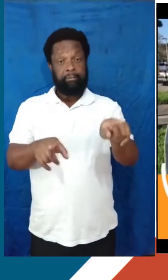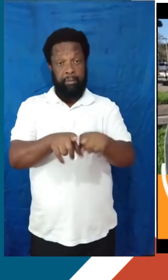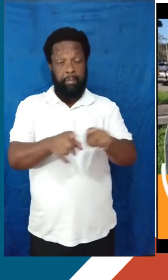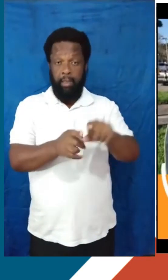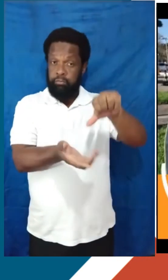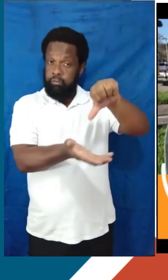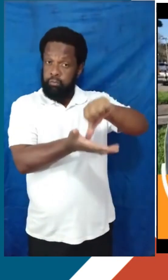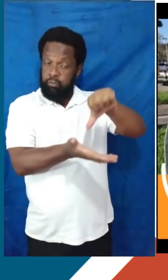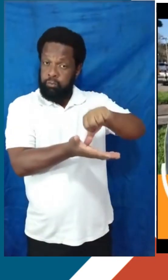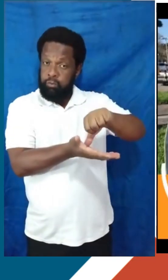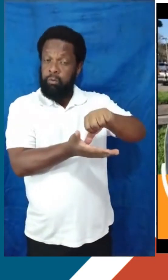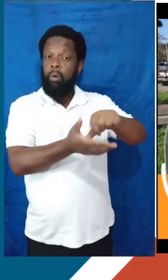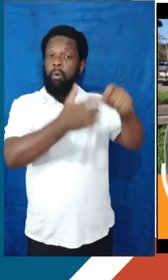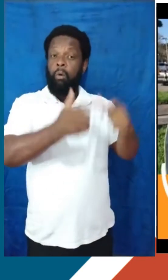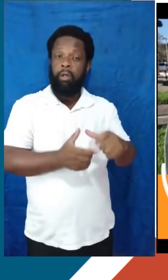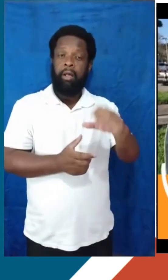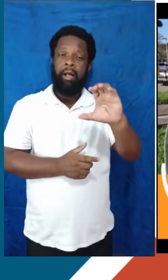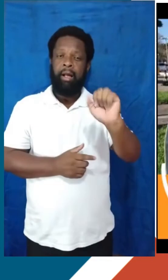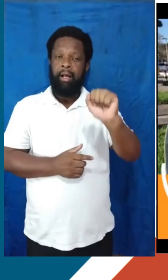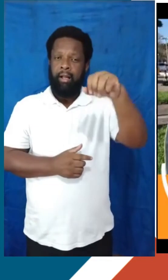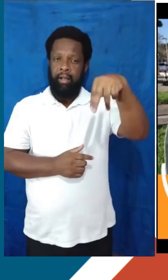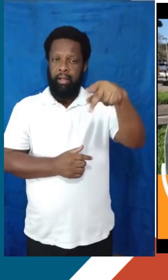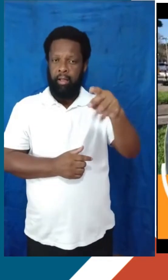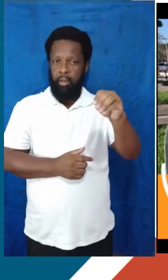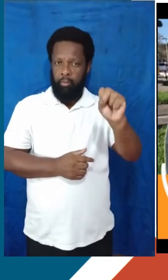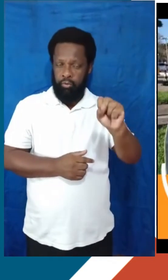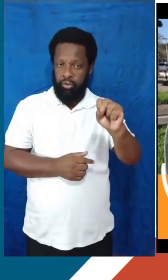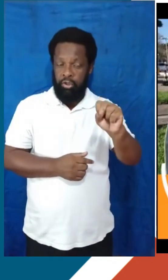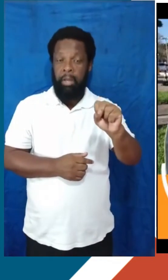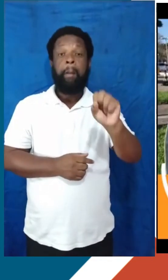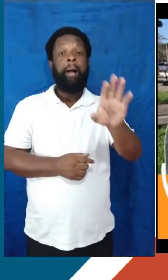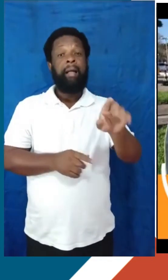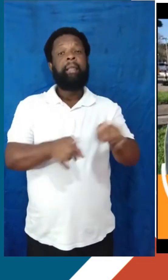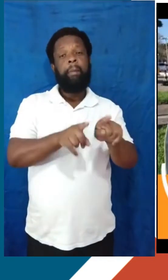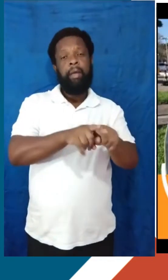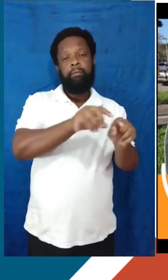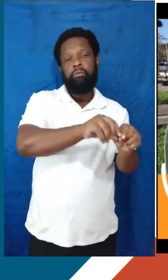campus em Campos dos Goitacazes, mas também tem um campus em Macaé.